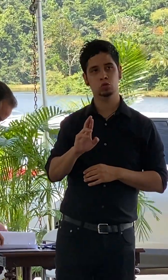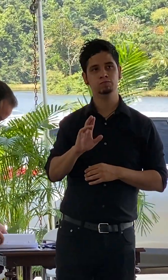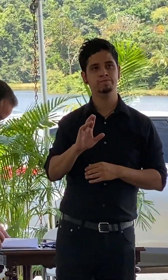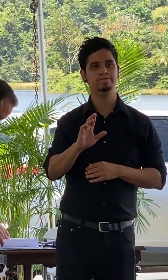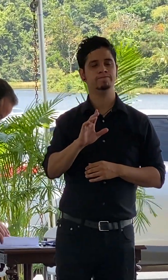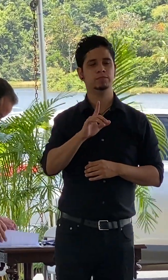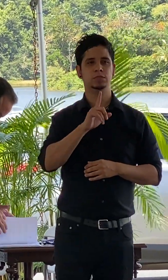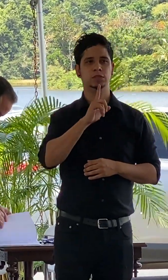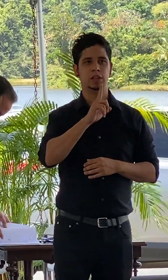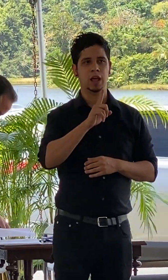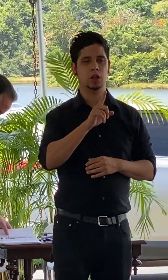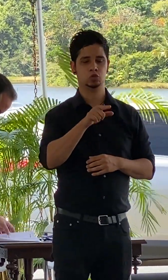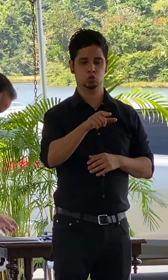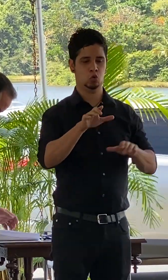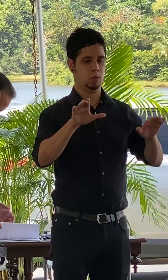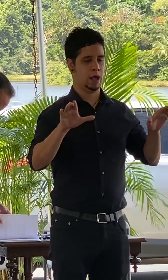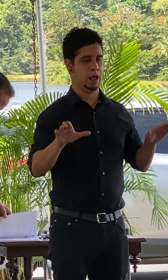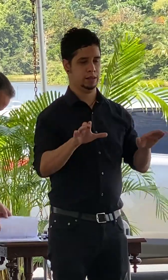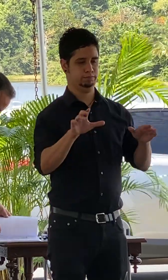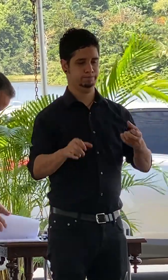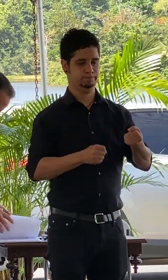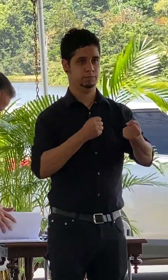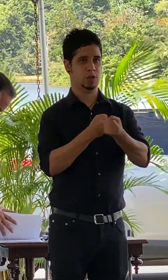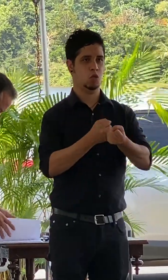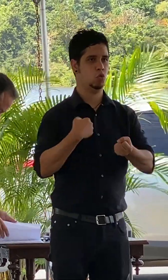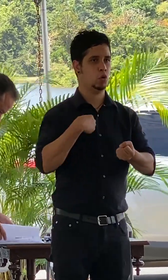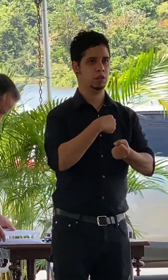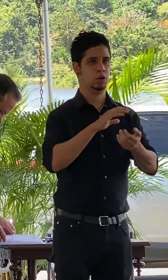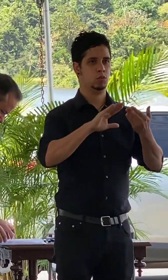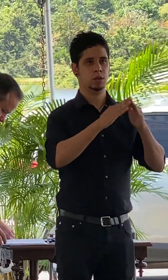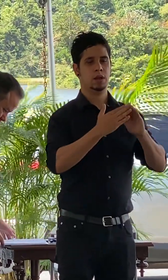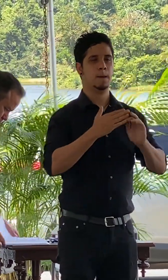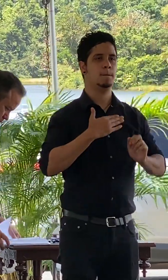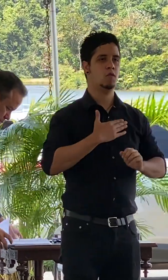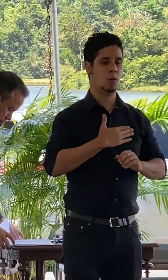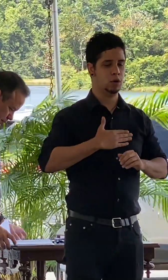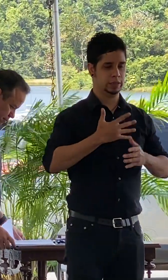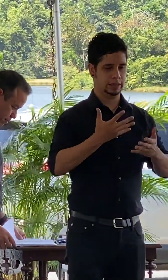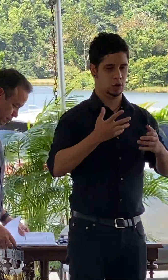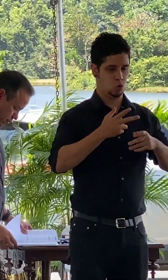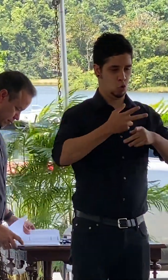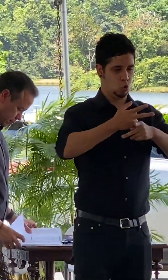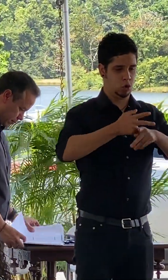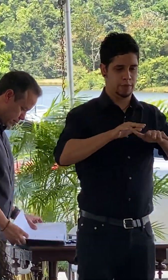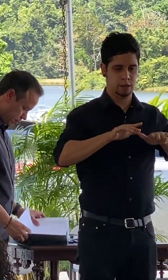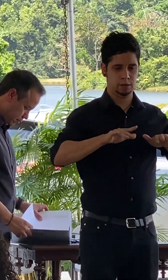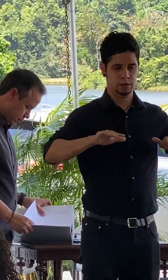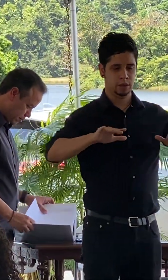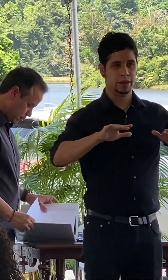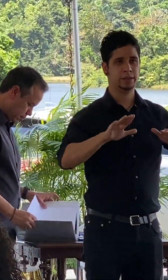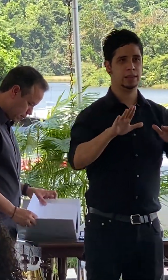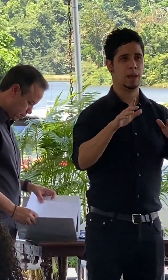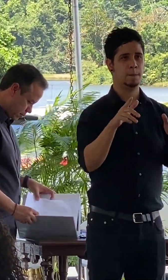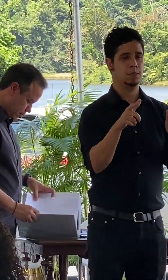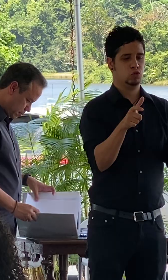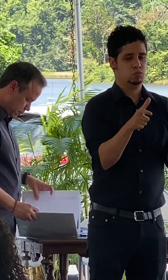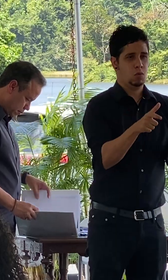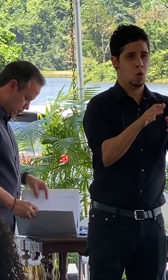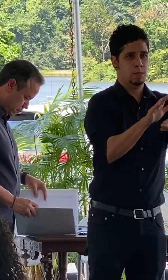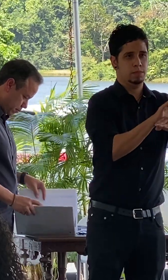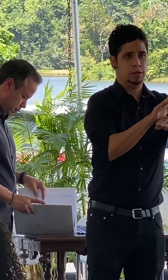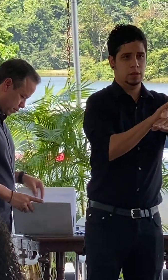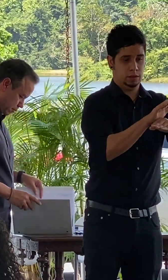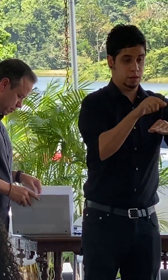entiendo que vas a hacer con nuestra comunidad quiero que sea protegida que esta microempresas comunitarias se